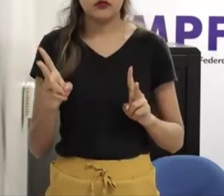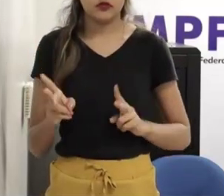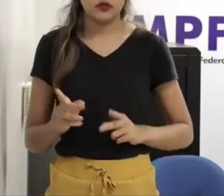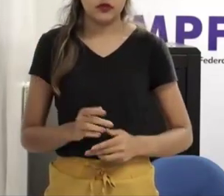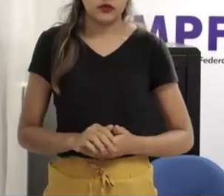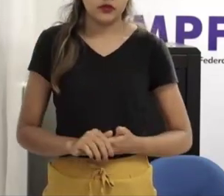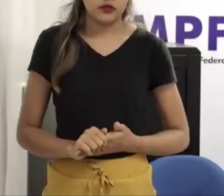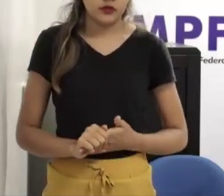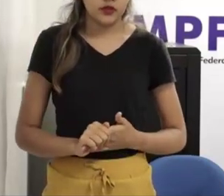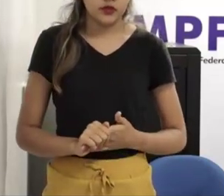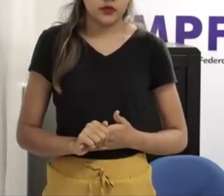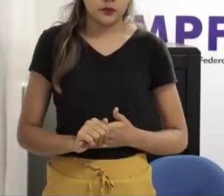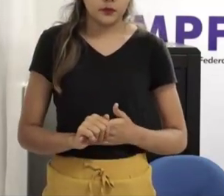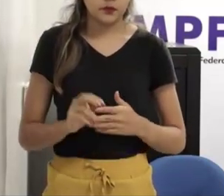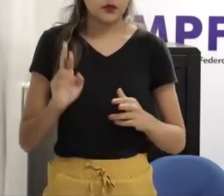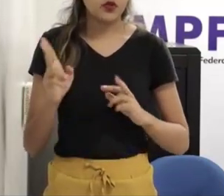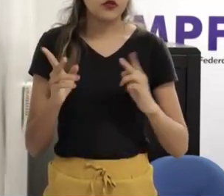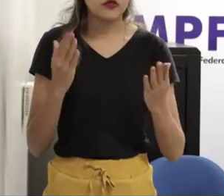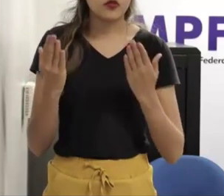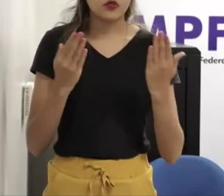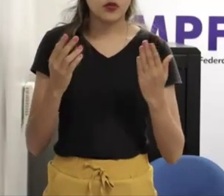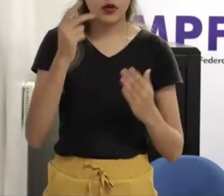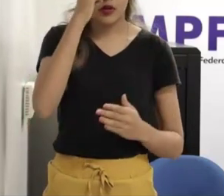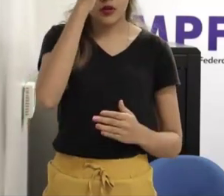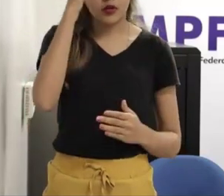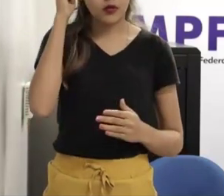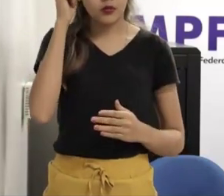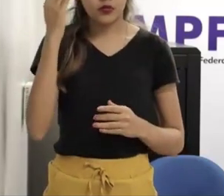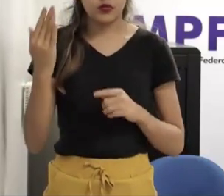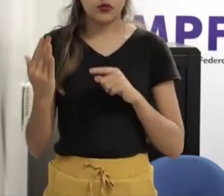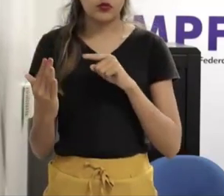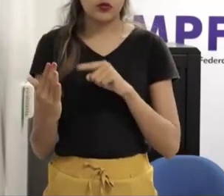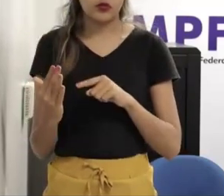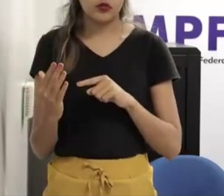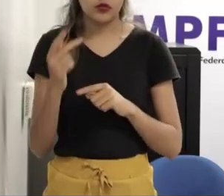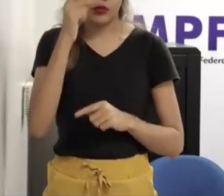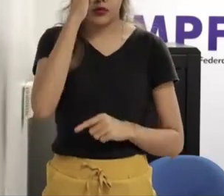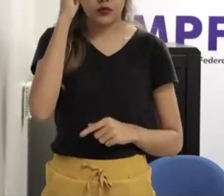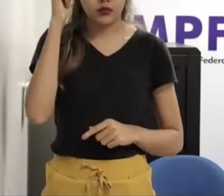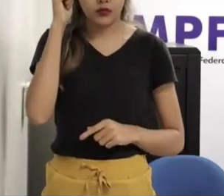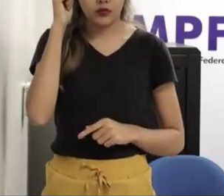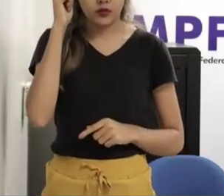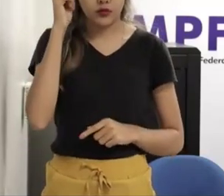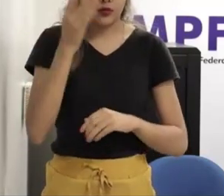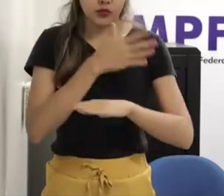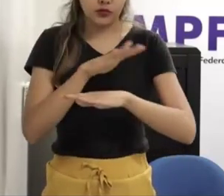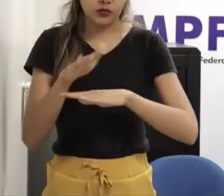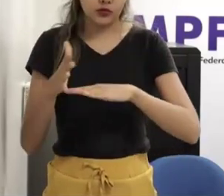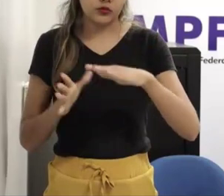que praticam esses crimes ou que sofrem esses crimes das famílias da formação digamos